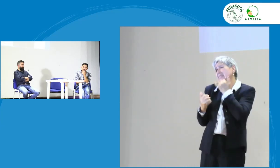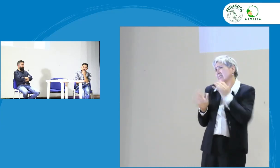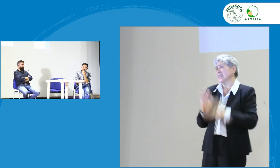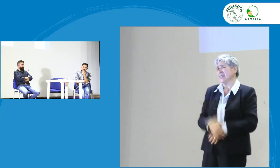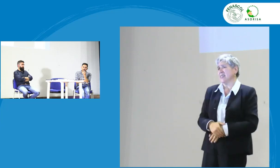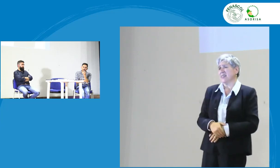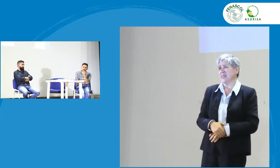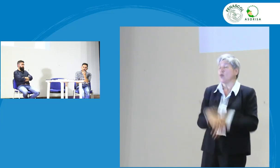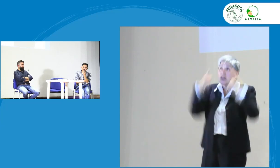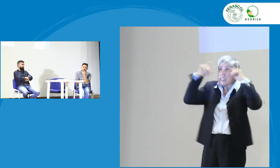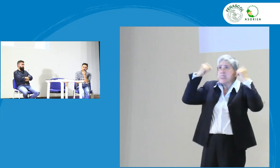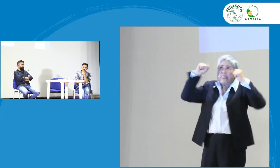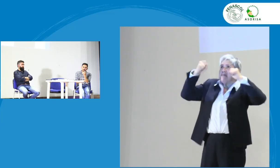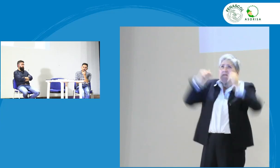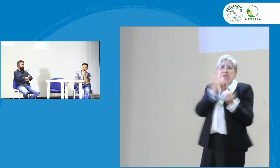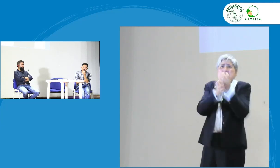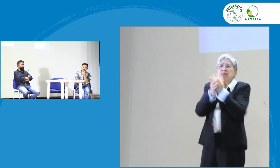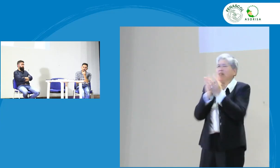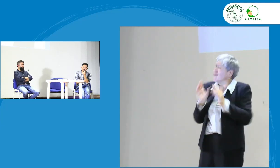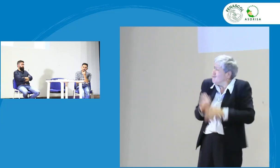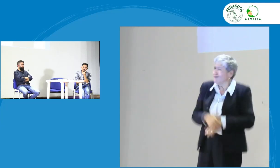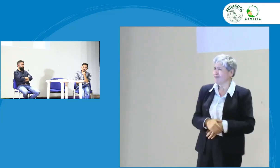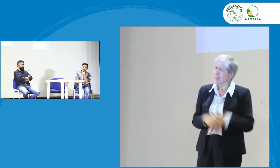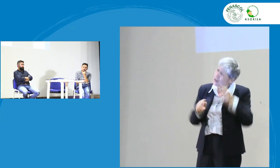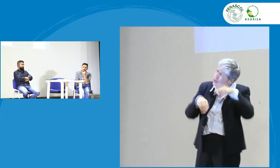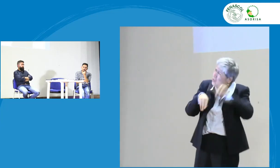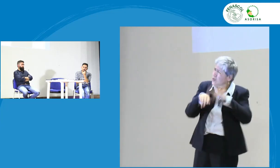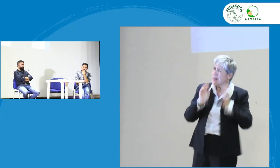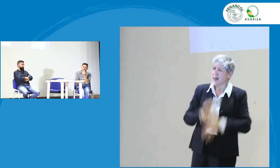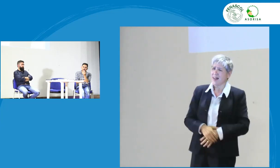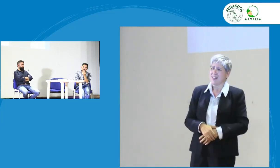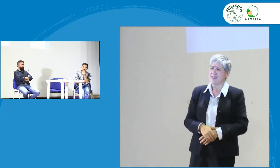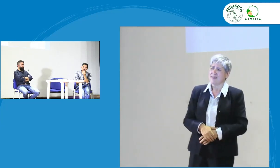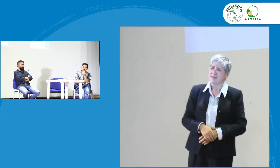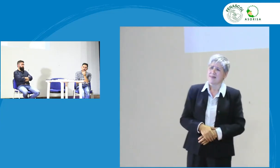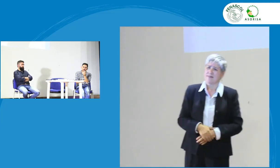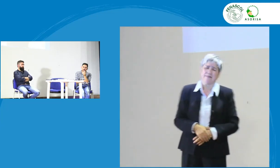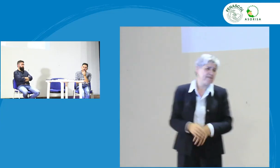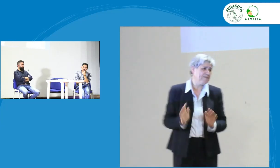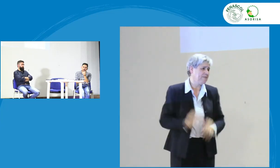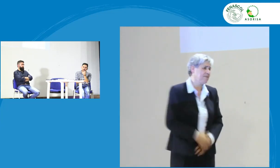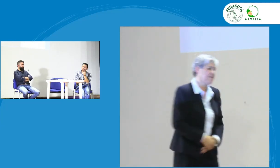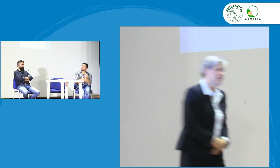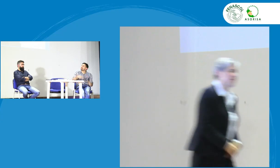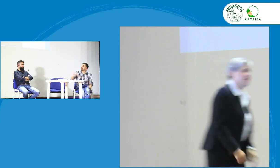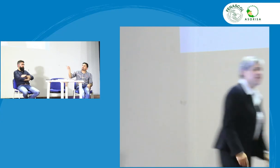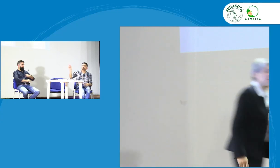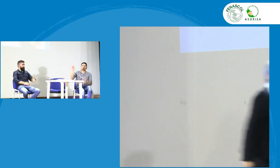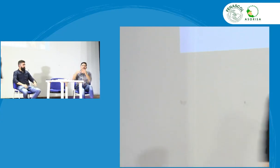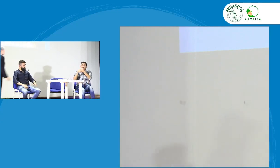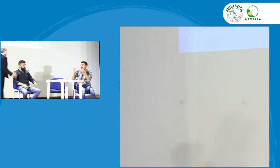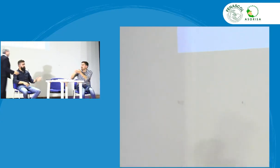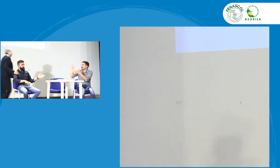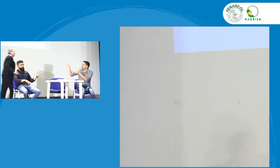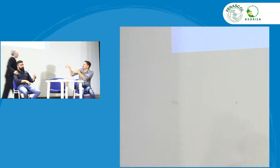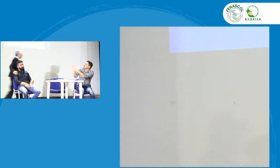posible que eso pase es un ejemplo entonces no podemos preocuparnos tanto en la creación de nuevas señas creo que no no es lo conveniente